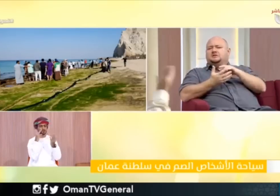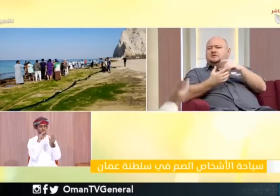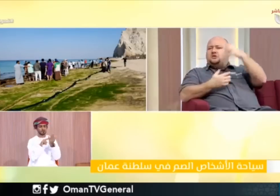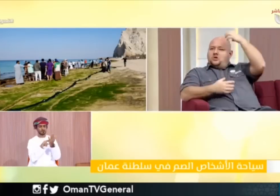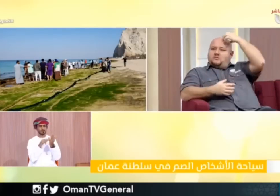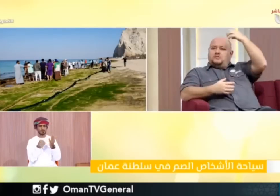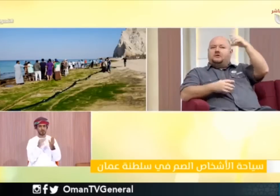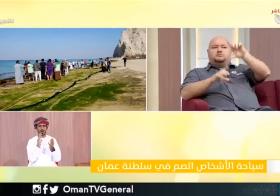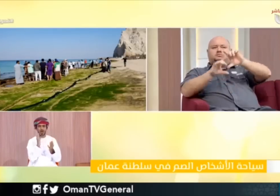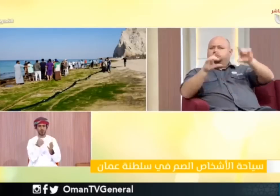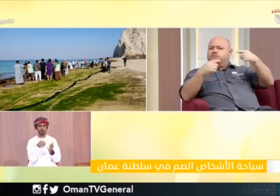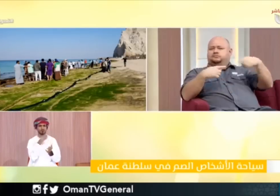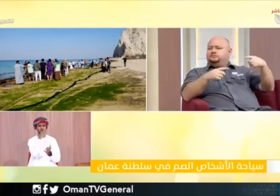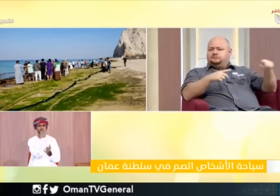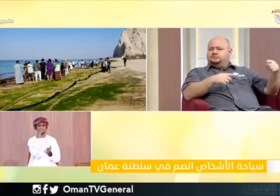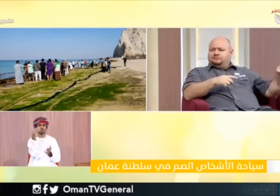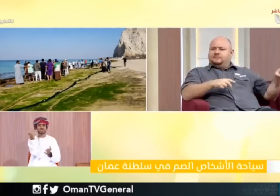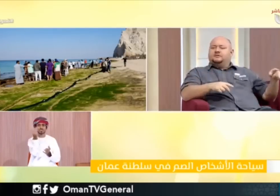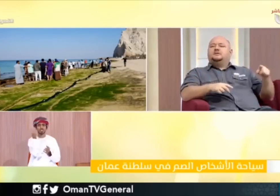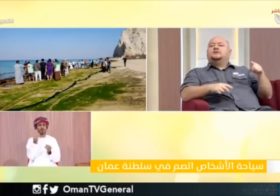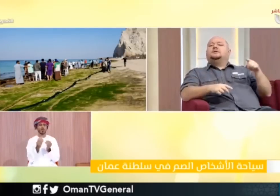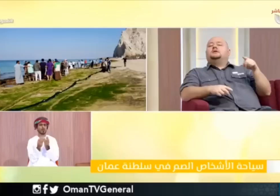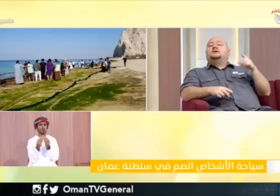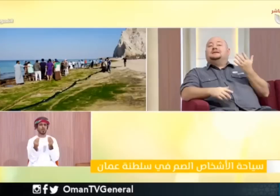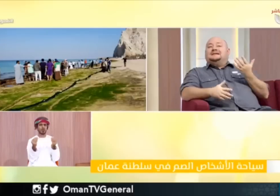أروح أماكن سيحية كتير مختلفة